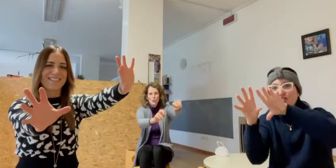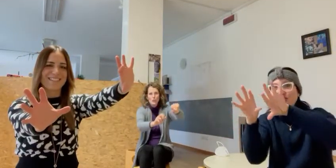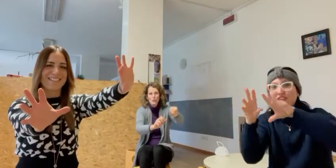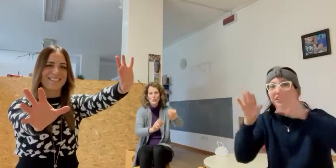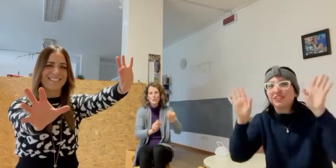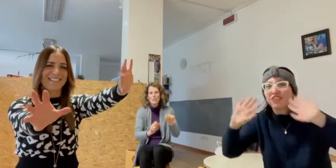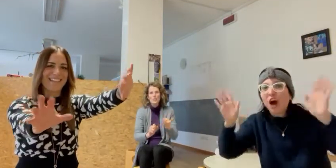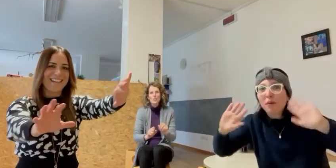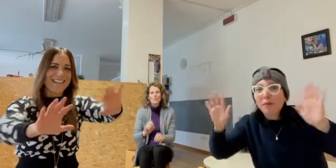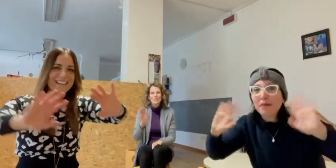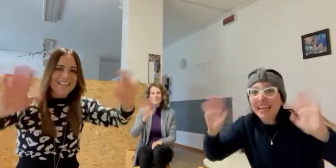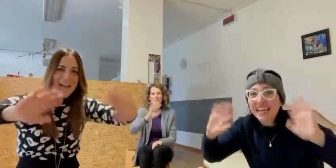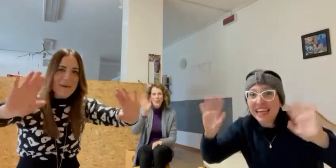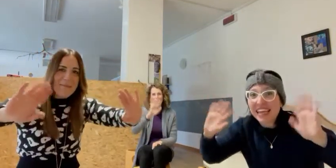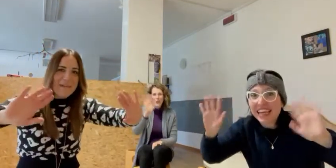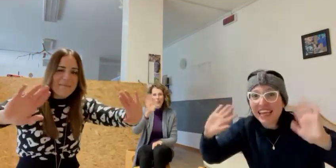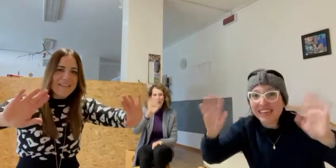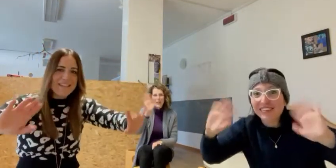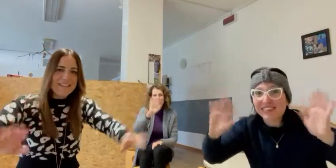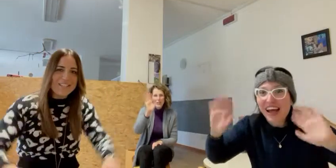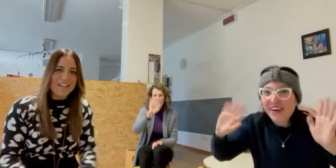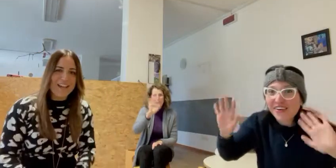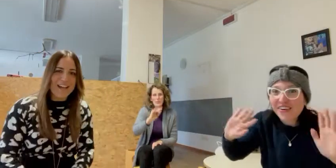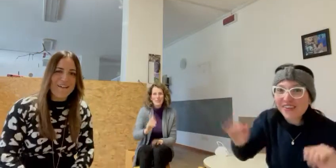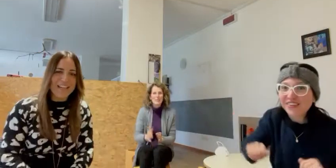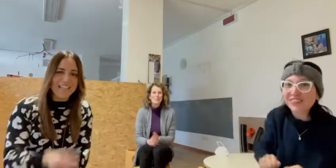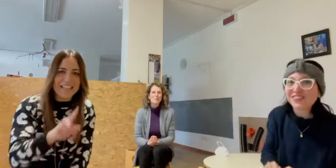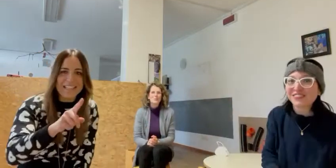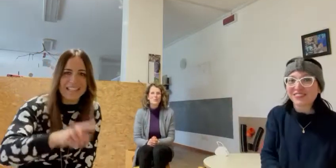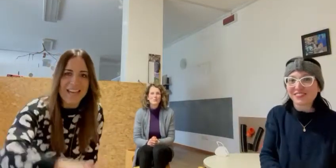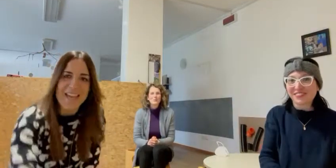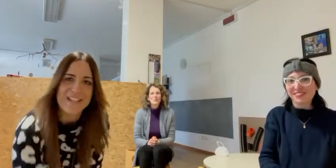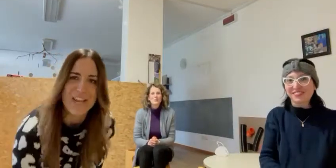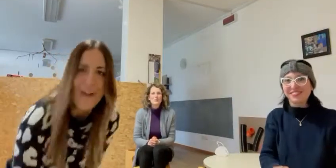Ciao bambini! Ciao bambini! Ciao bambini! Cantatela eh! Ciao!